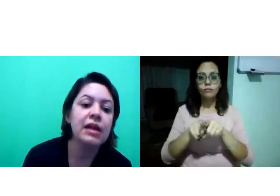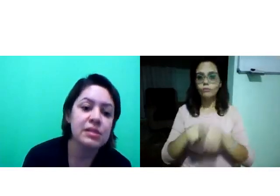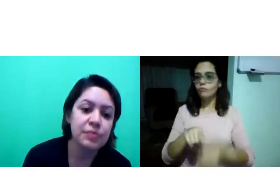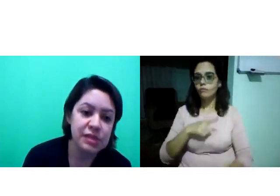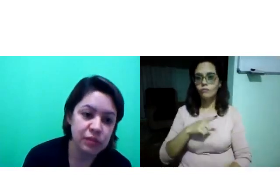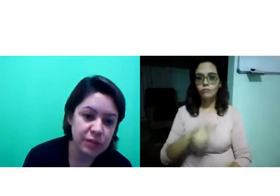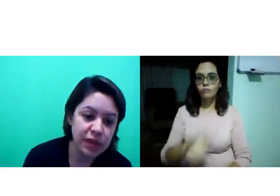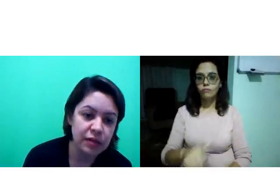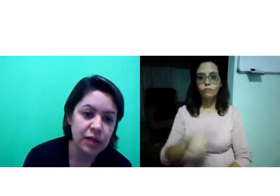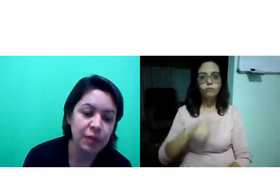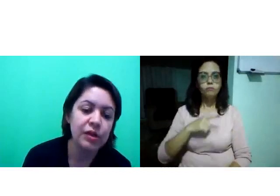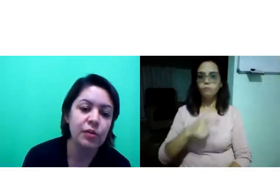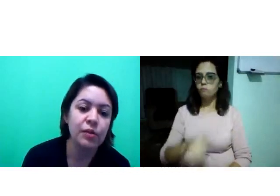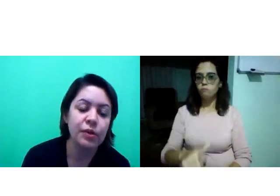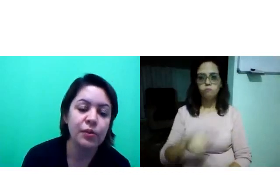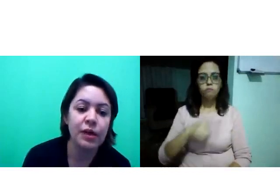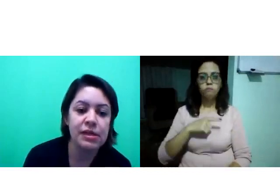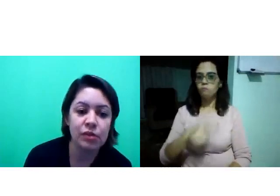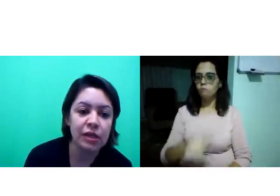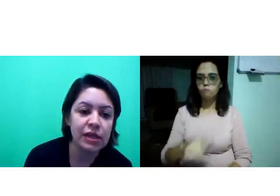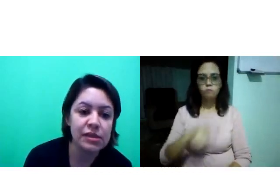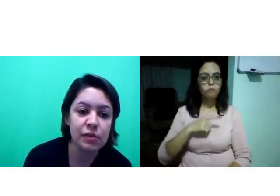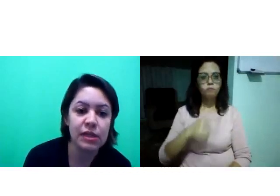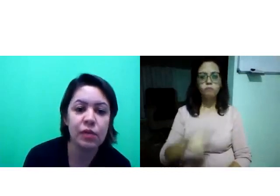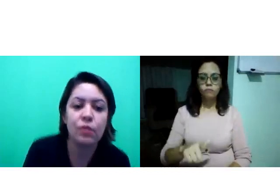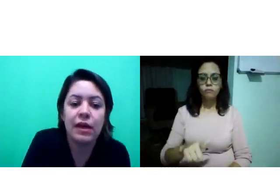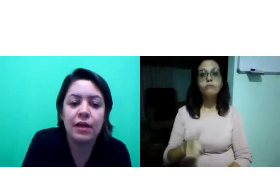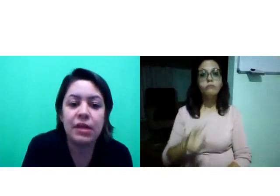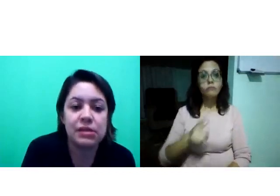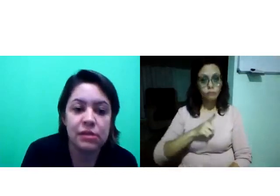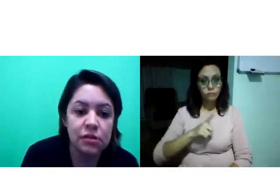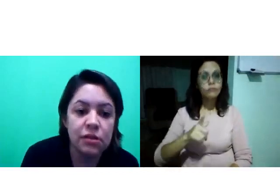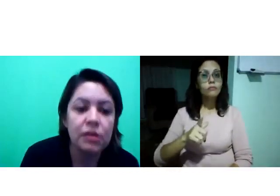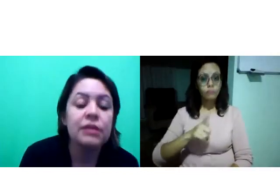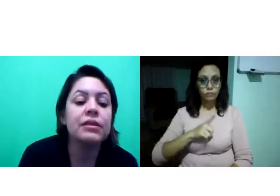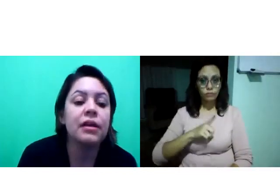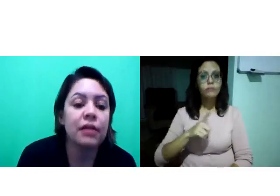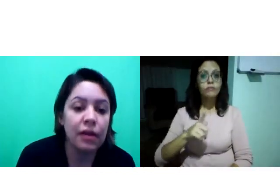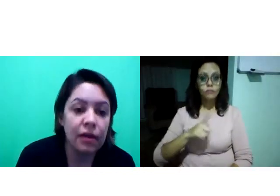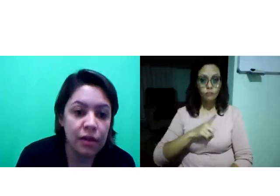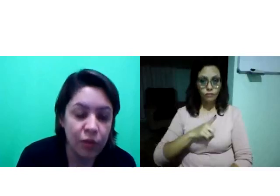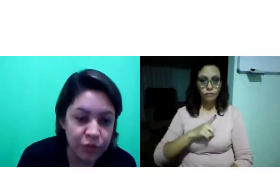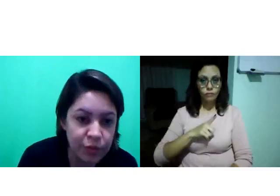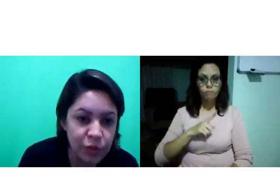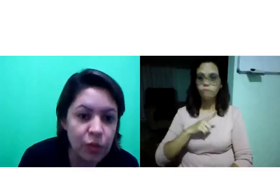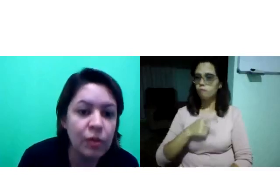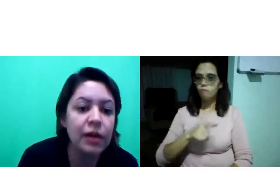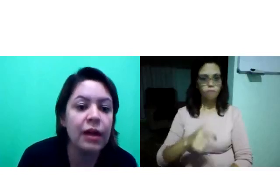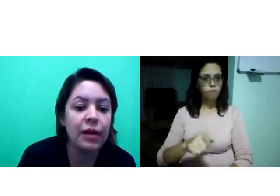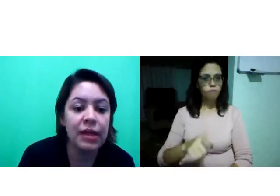E a expressão também. Porque eu acrescento a negação aqui com a cabeça. Eu